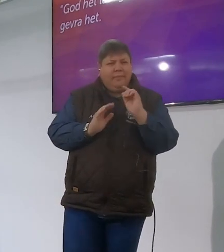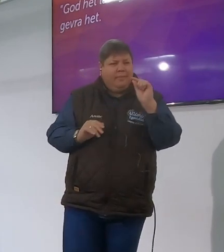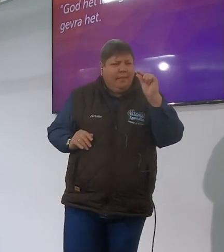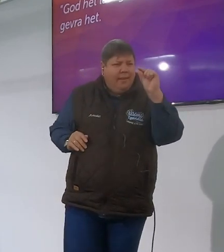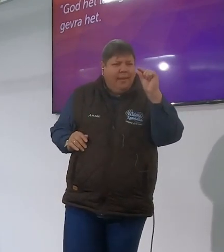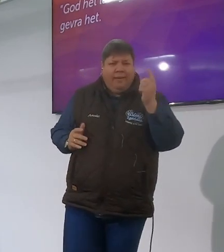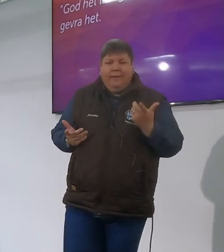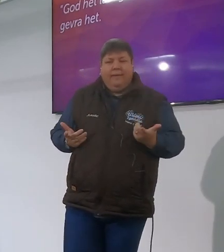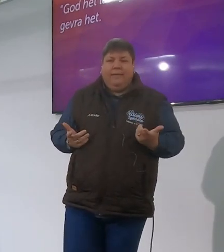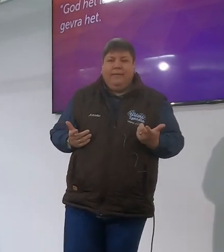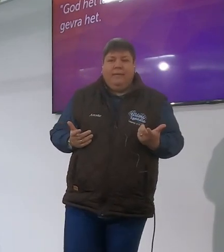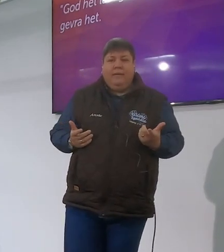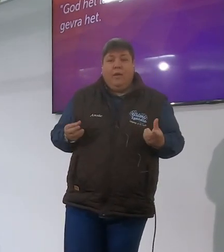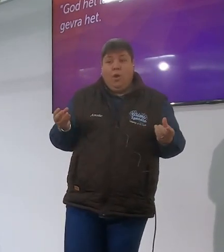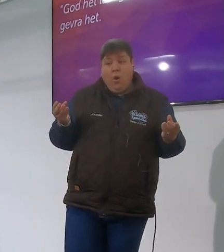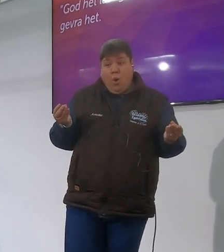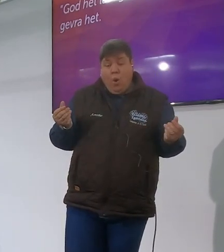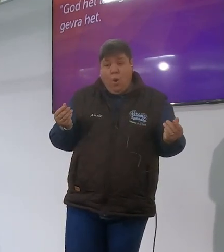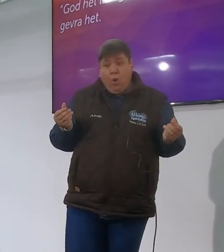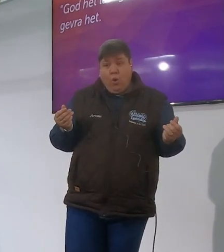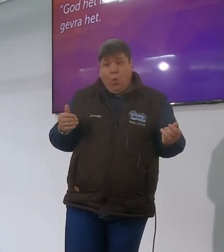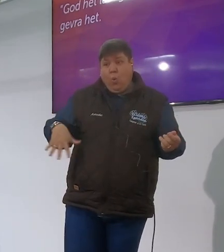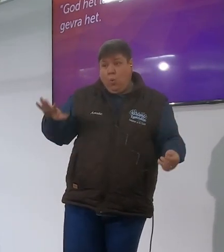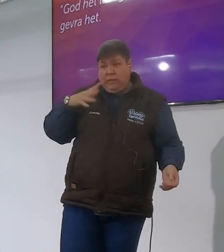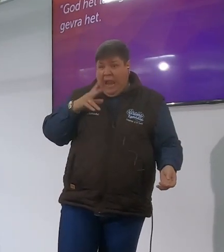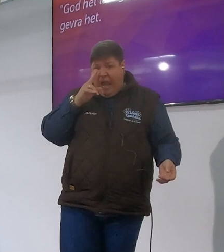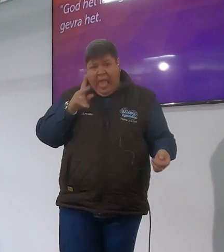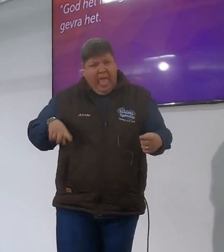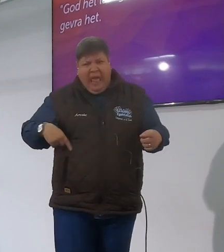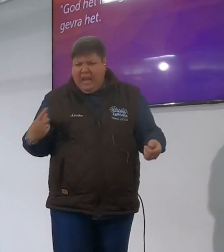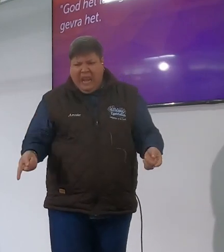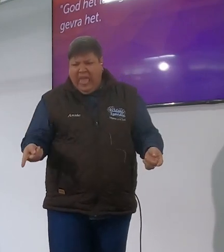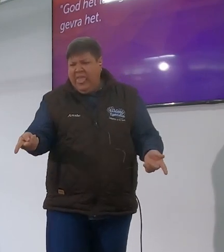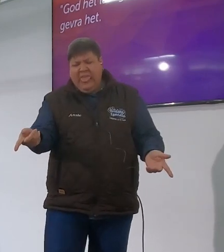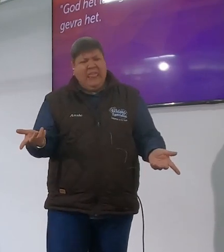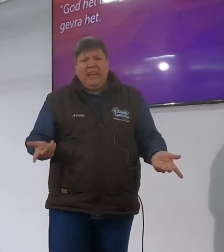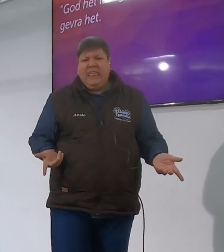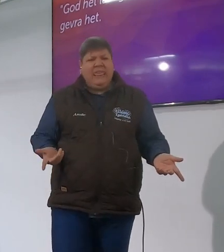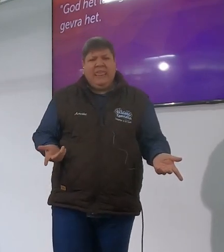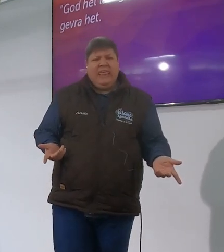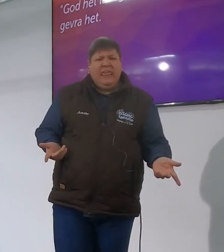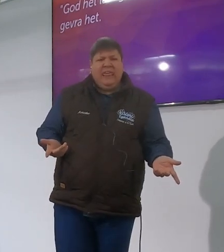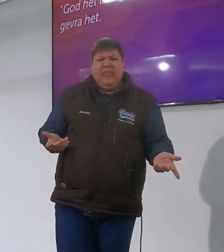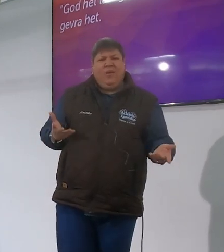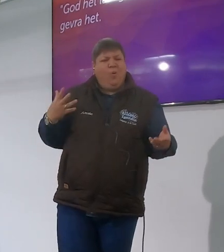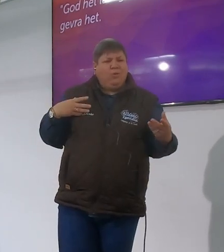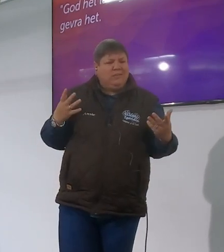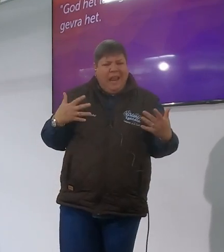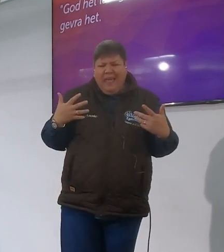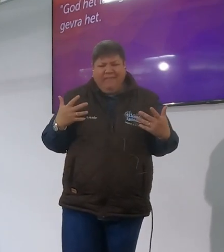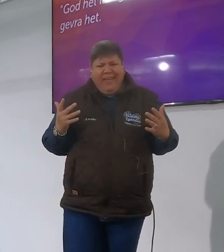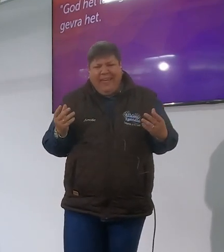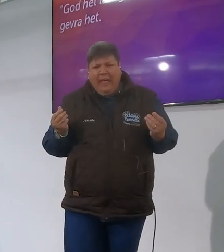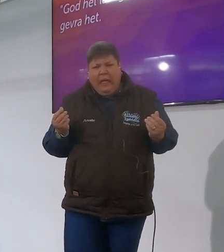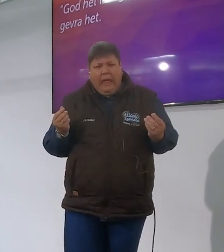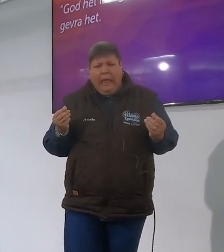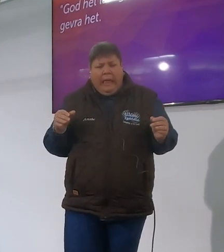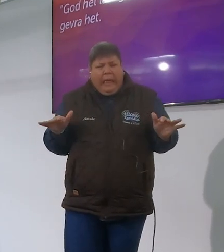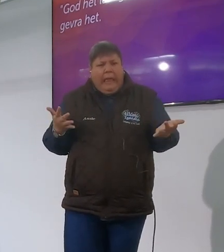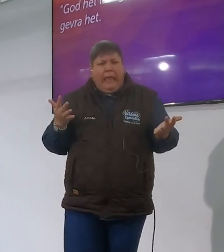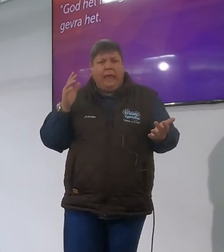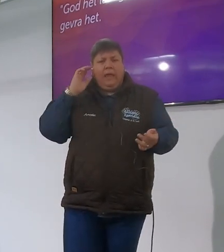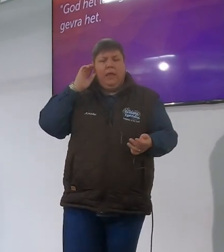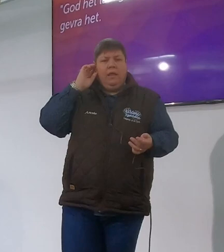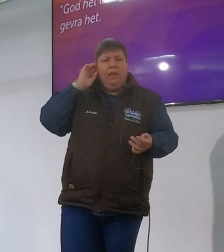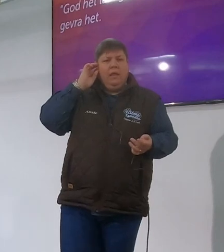ons grondgebed leid nie in reikdom soos wat het vir Jabes gelijk het ons grondgebied